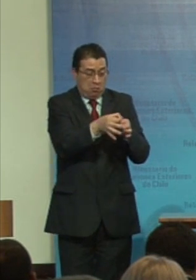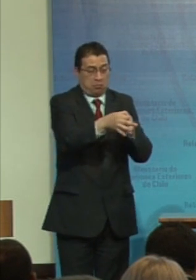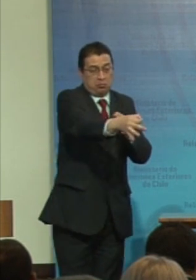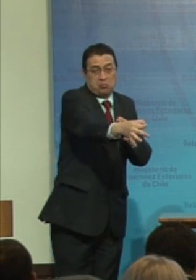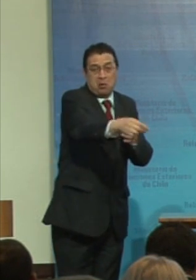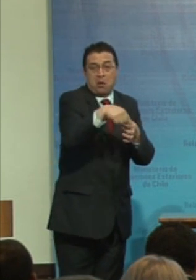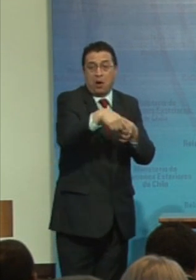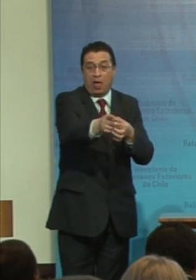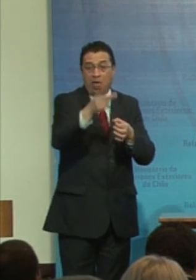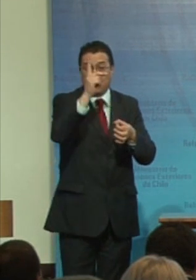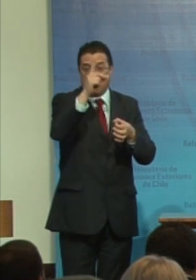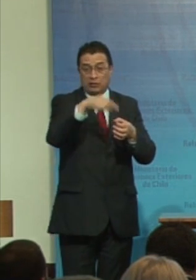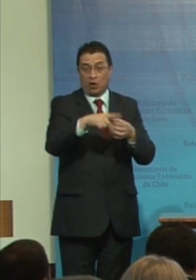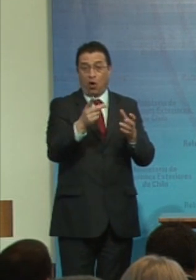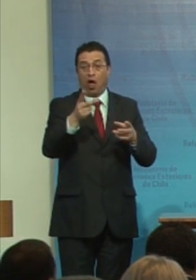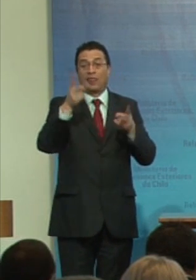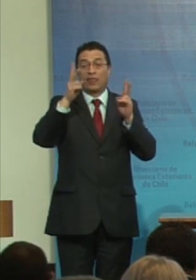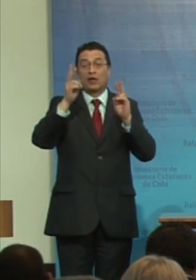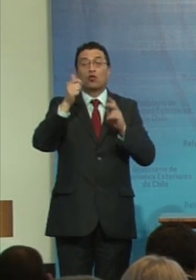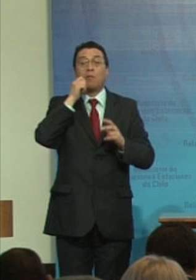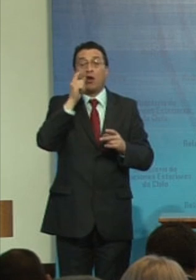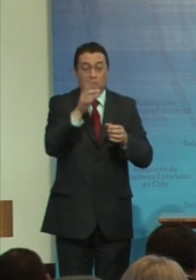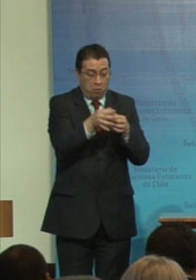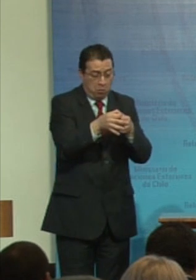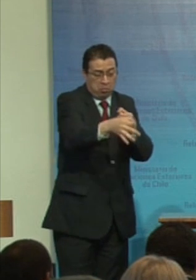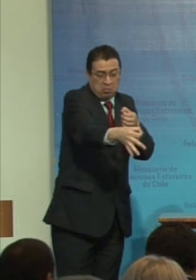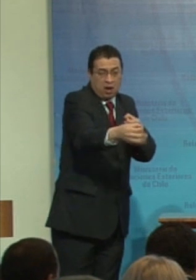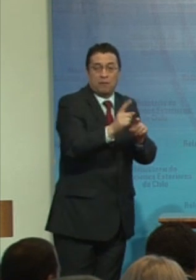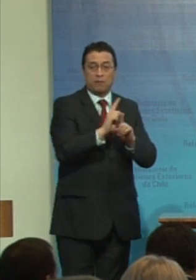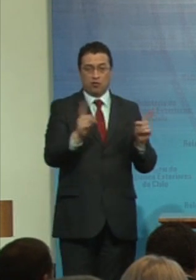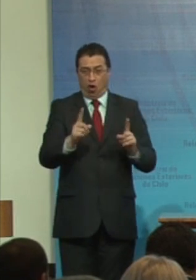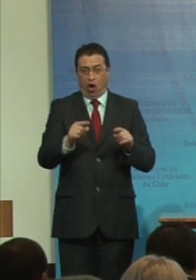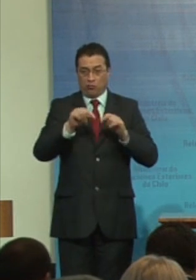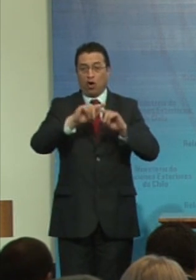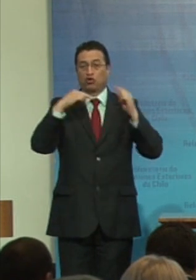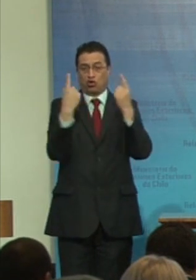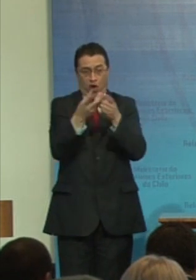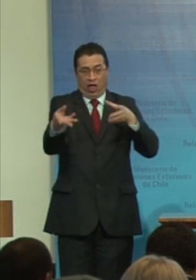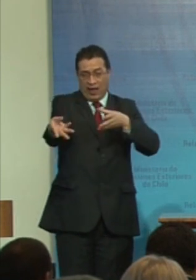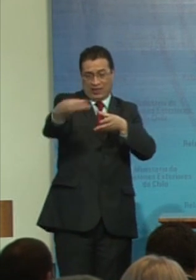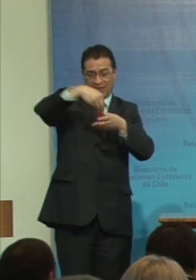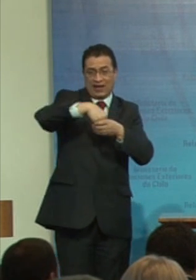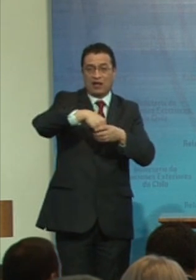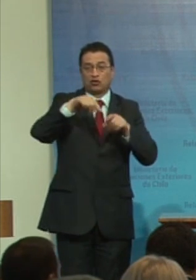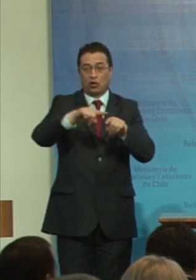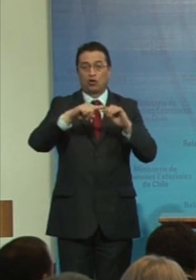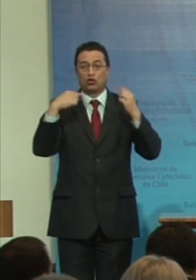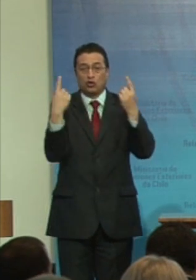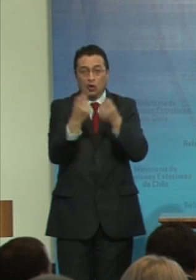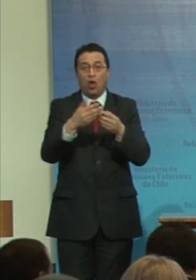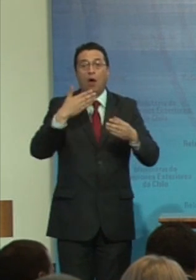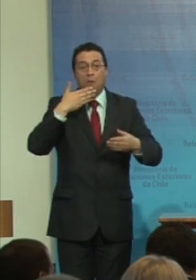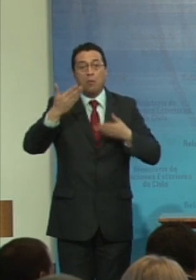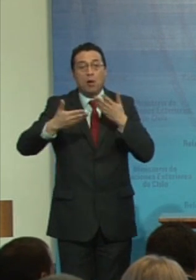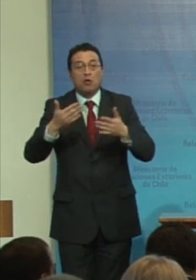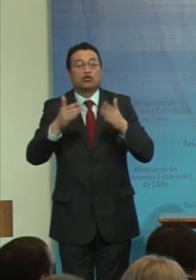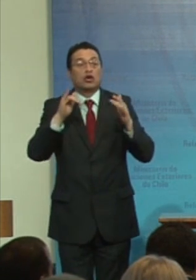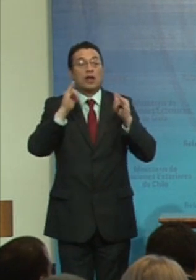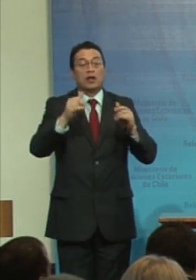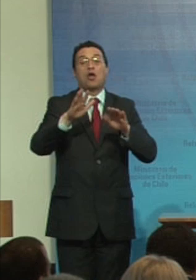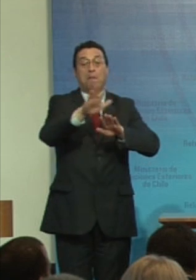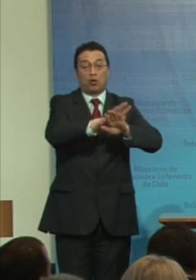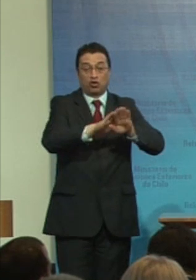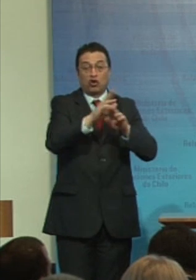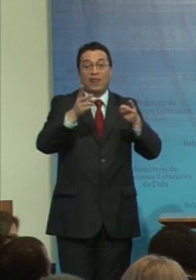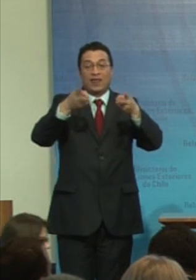discapacidad ni la isla de los derechos humanos es un estándar integrado en todo el sistema internacional de promoción y protección de